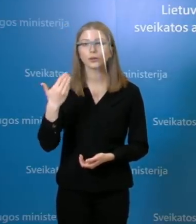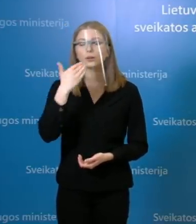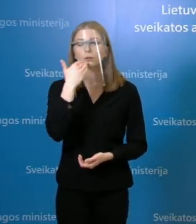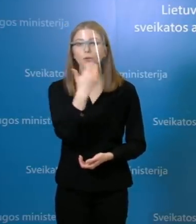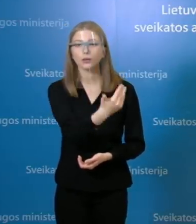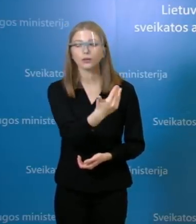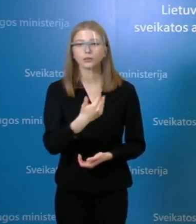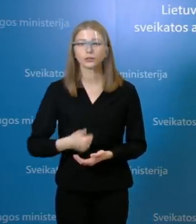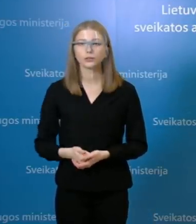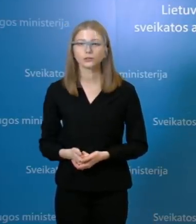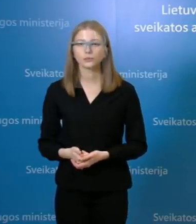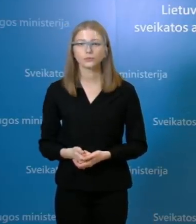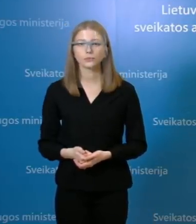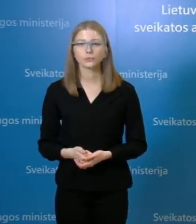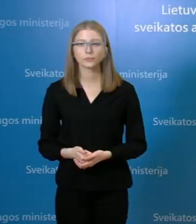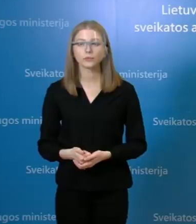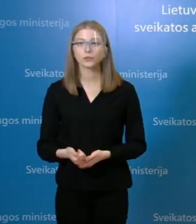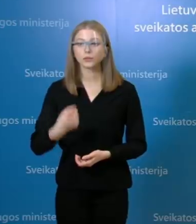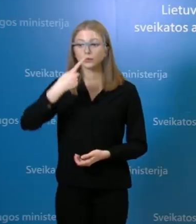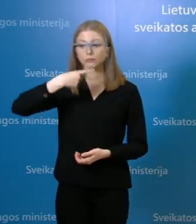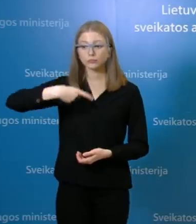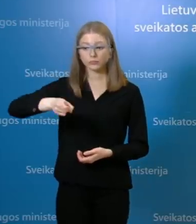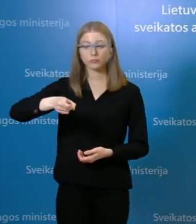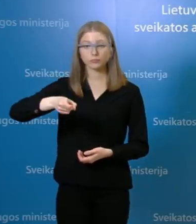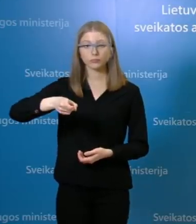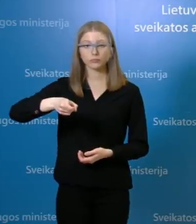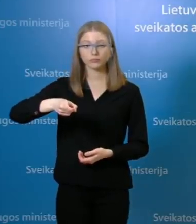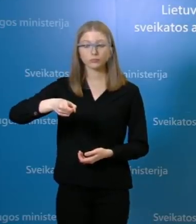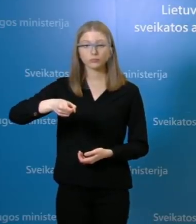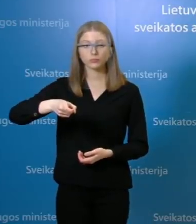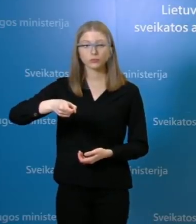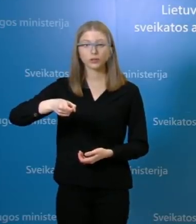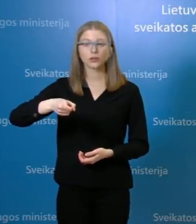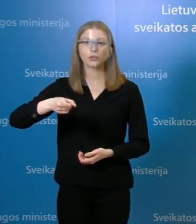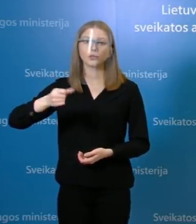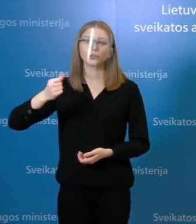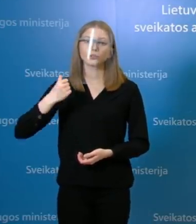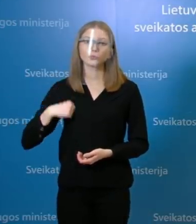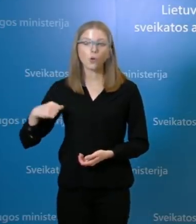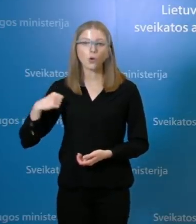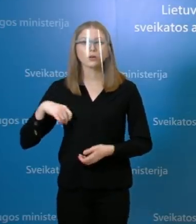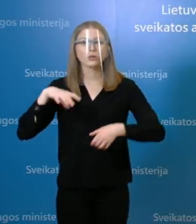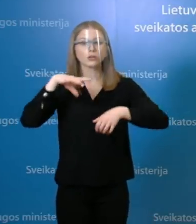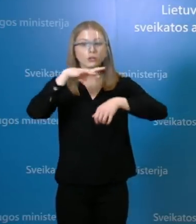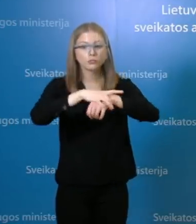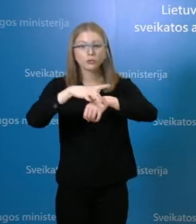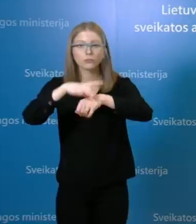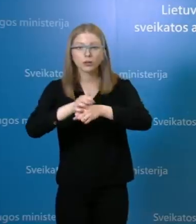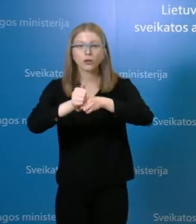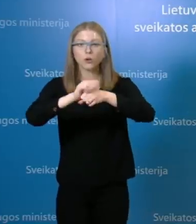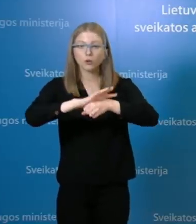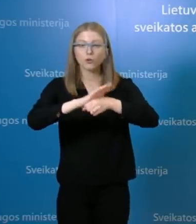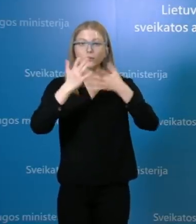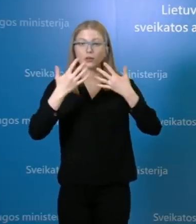užtvirtinant, kad šią savaitę iš tiesų nemažai tų atveju atsirado, tarkim, per dieną po kelioliką,